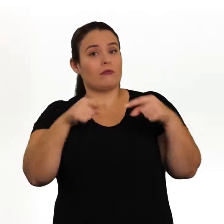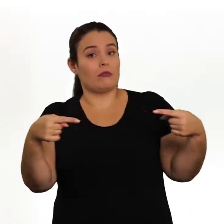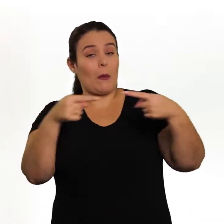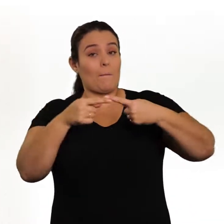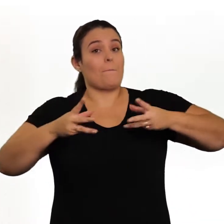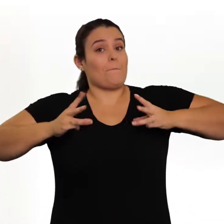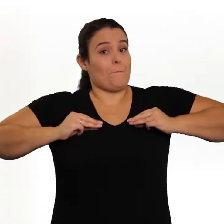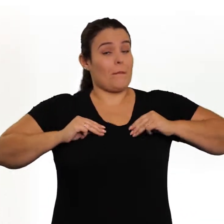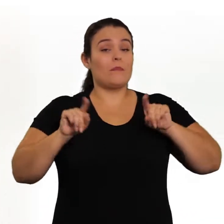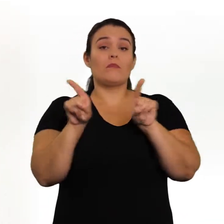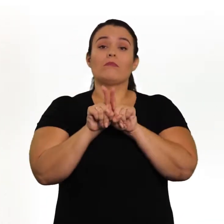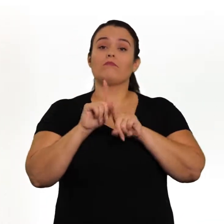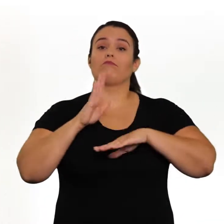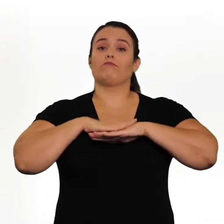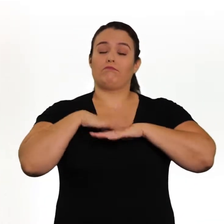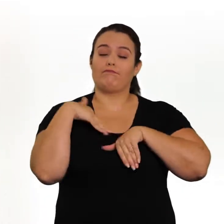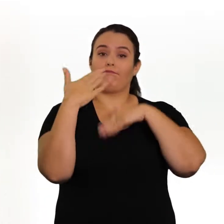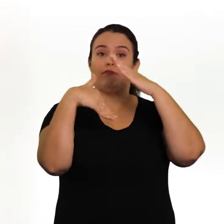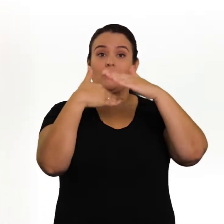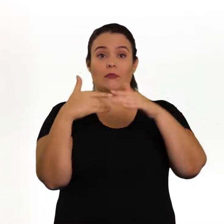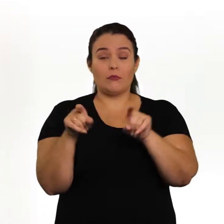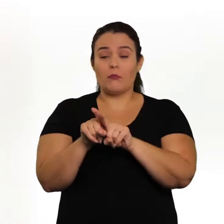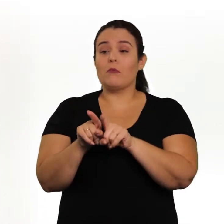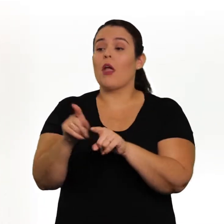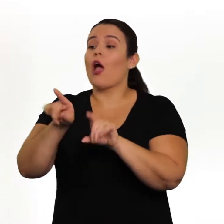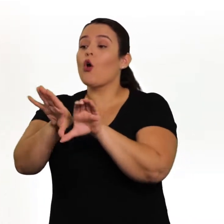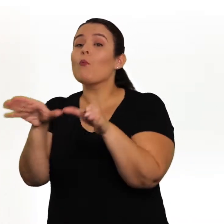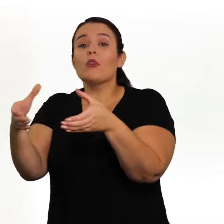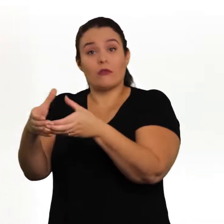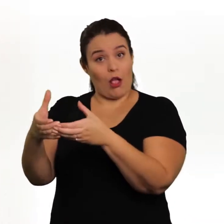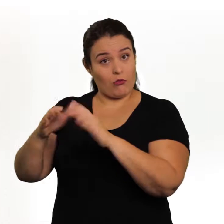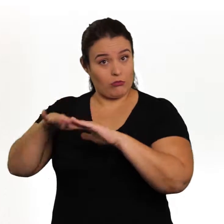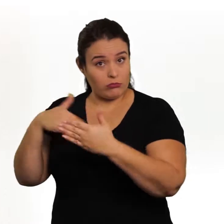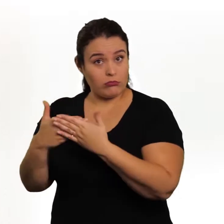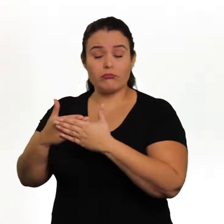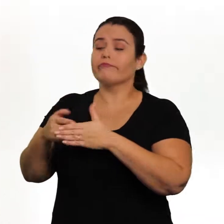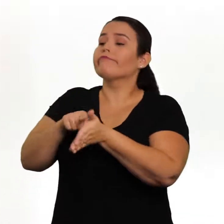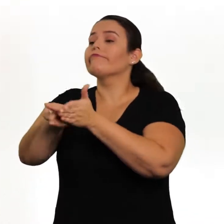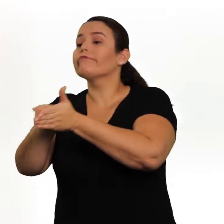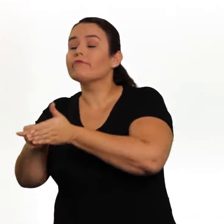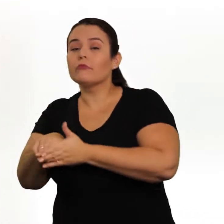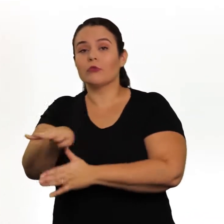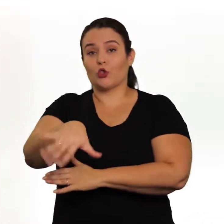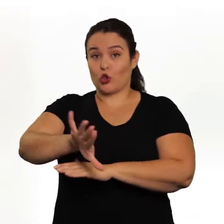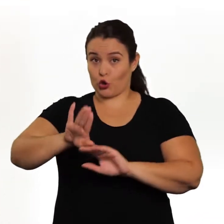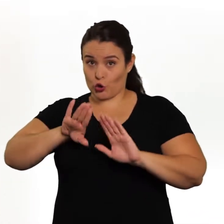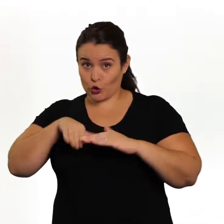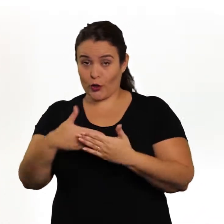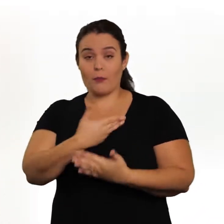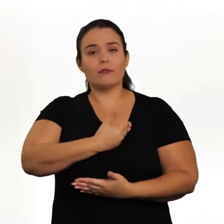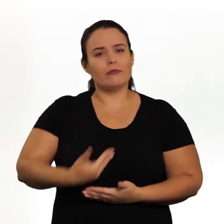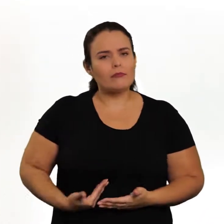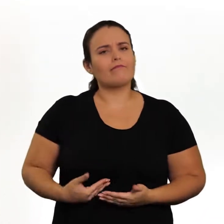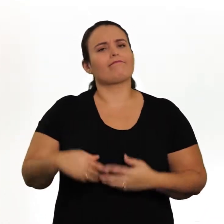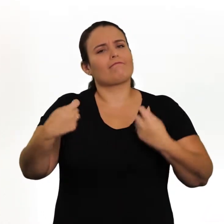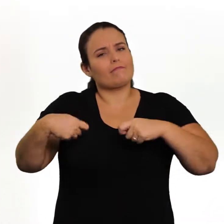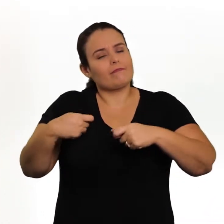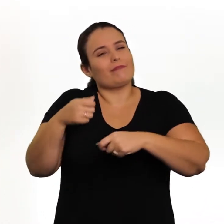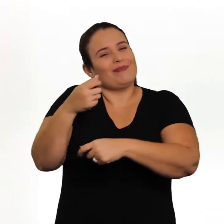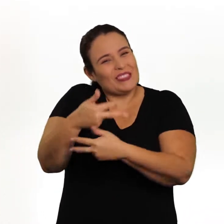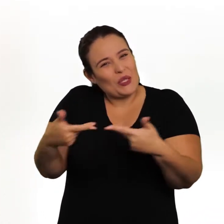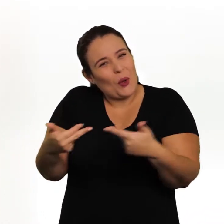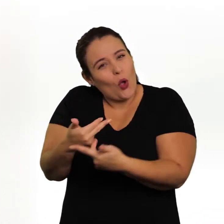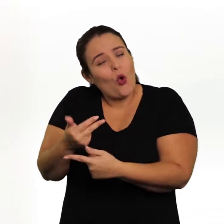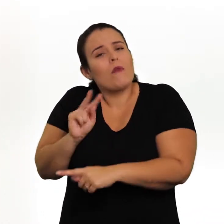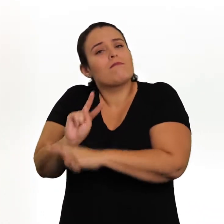técnicos de mérito e desempenho, e a consulta pública à comunidade escolar, no âmbito das escolas públicas, prevendo recursos e